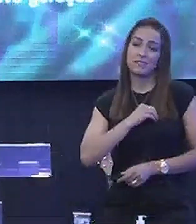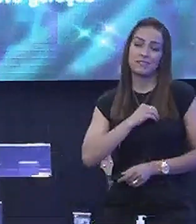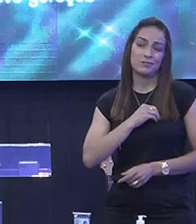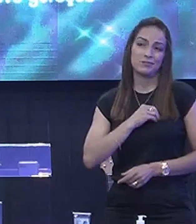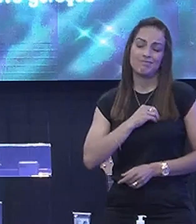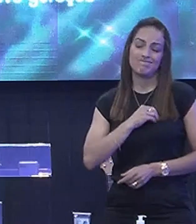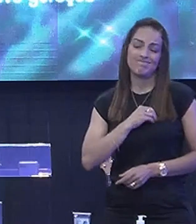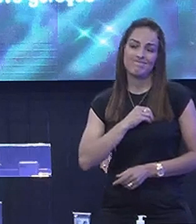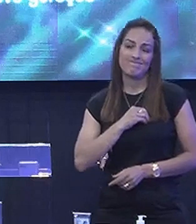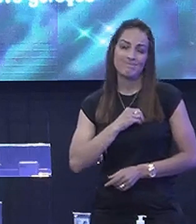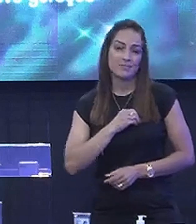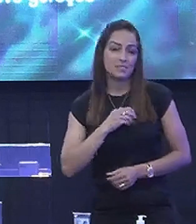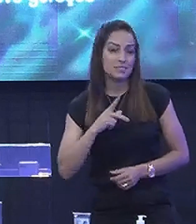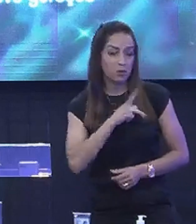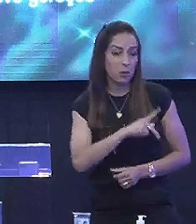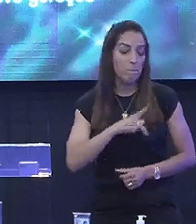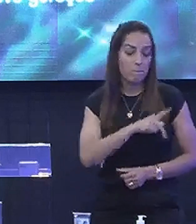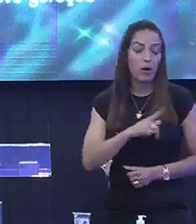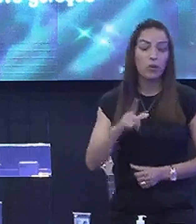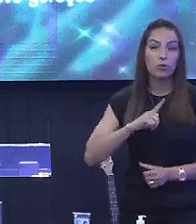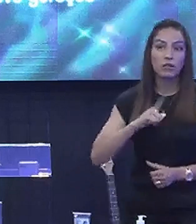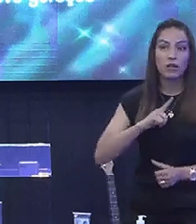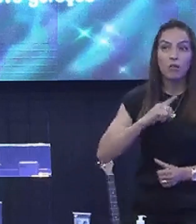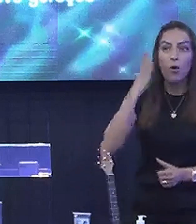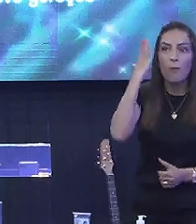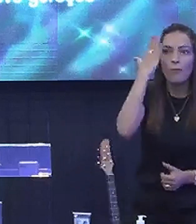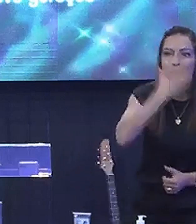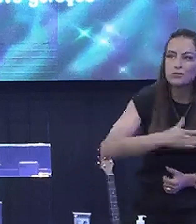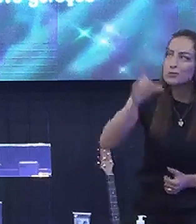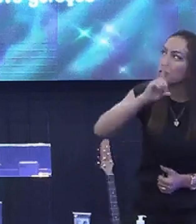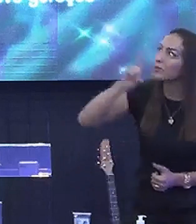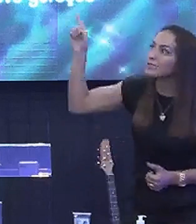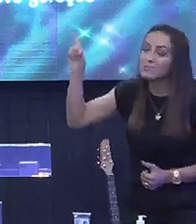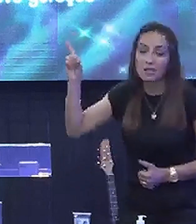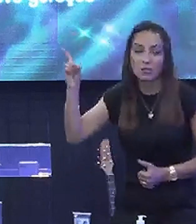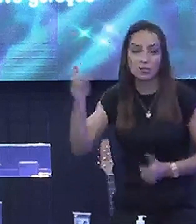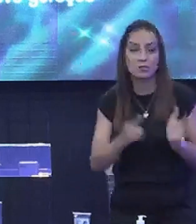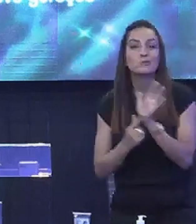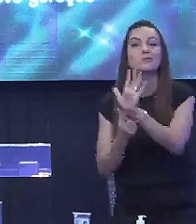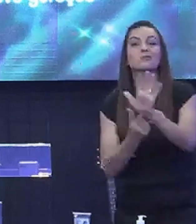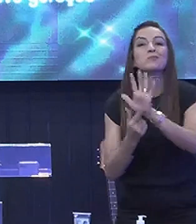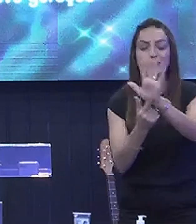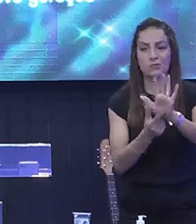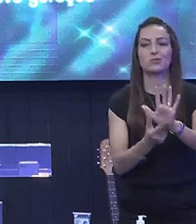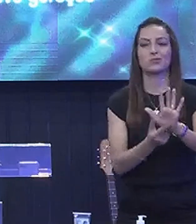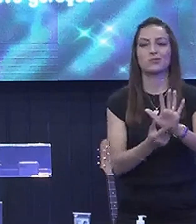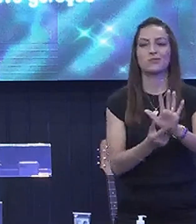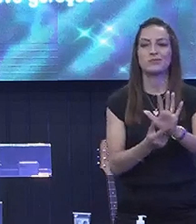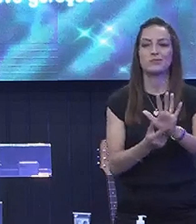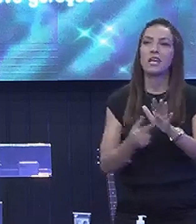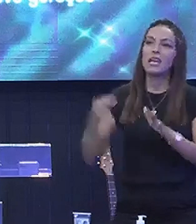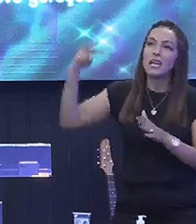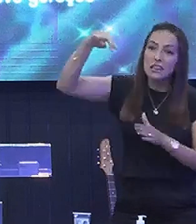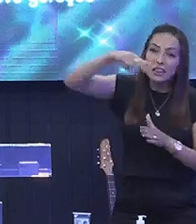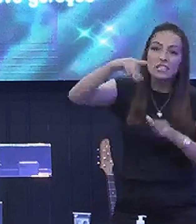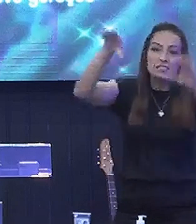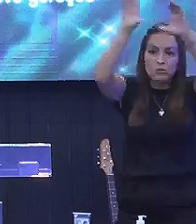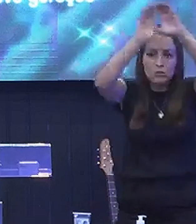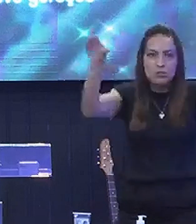você O Paulo Teve revelação De Deus Foi no terceiro céu Viu coisas